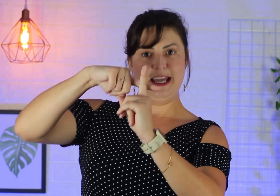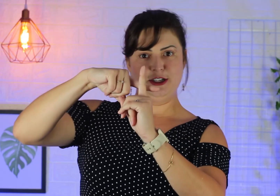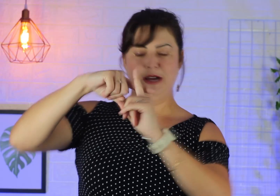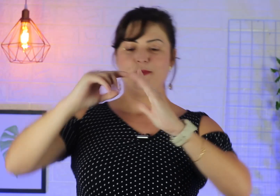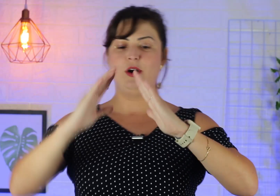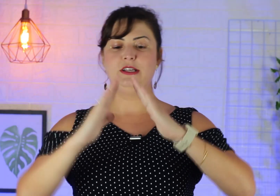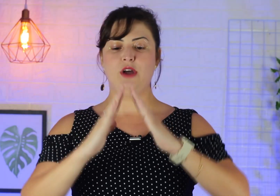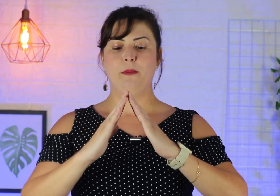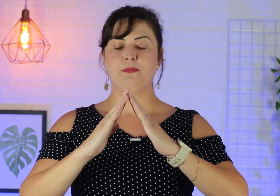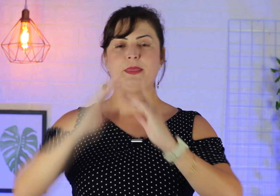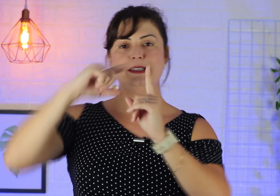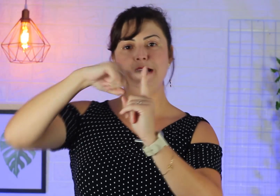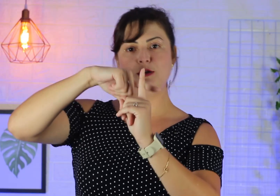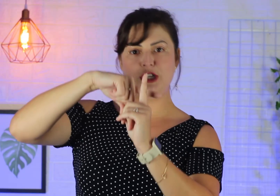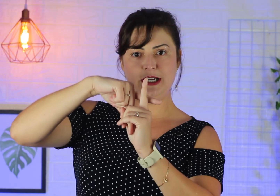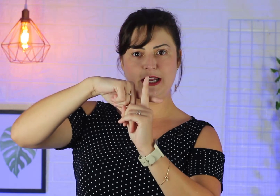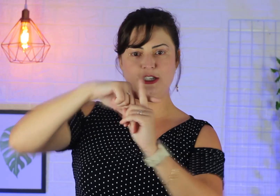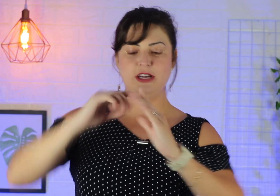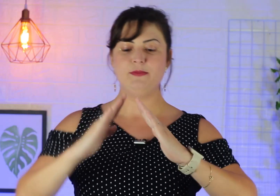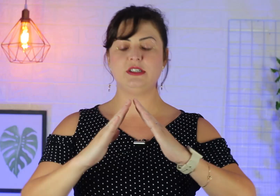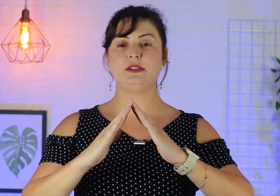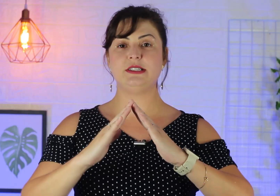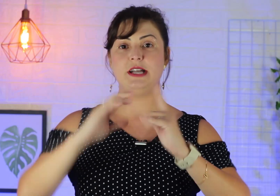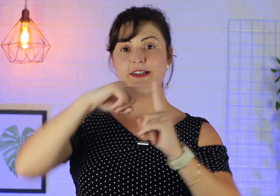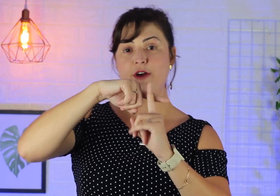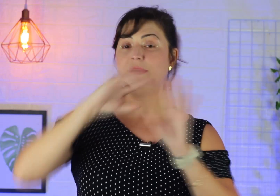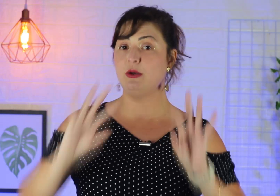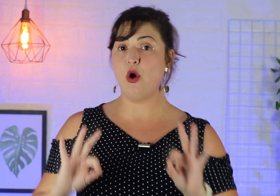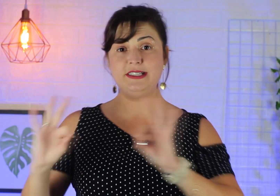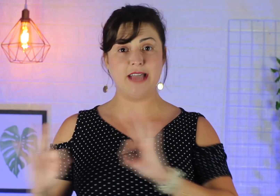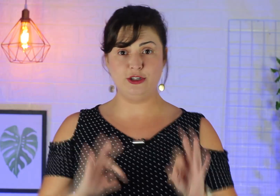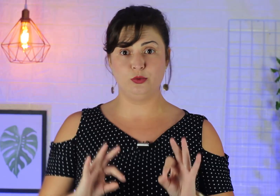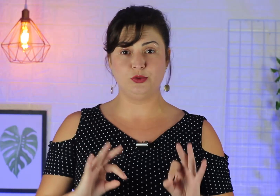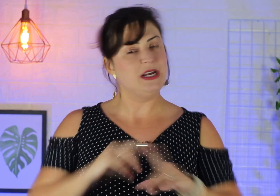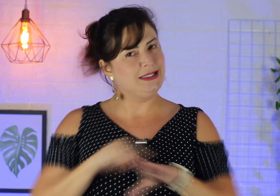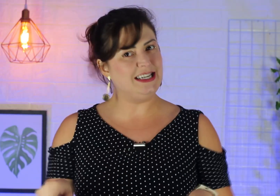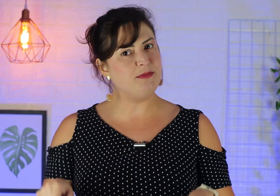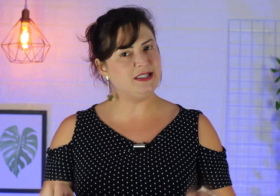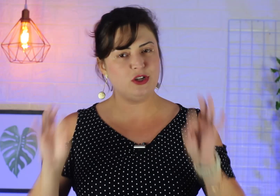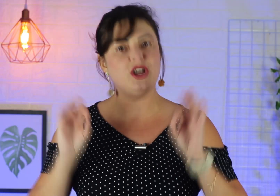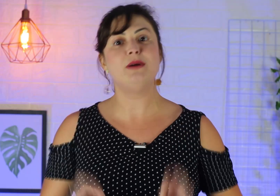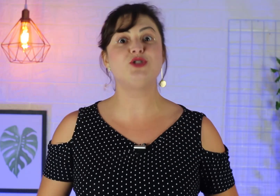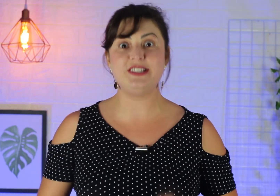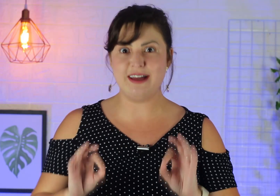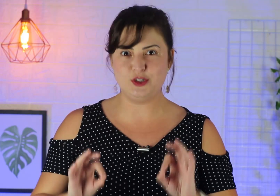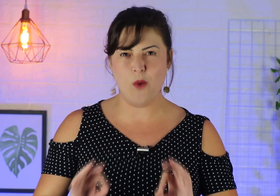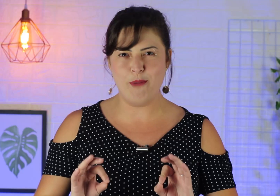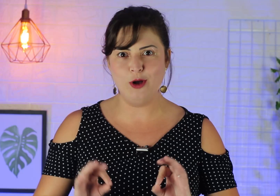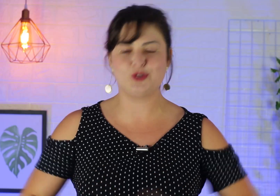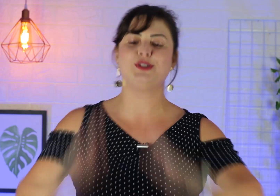Igreja. Olha só. Sinal de igreja. Nós vamos fazer dessa forma. São dois sinais juntos. Na Libras, nós chamamos de sinais compostos.